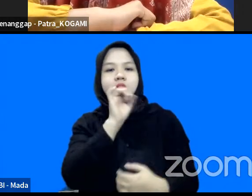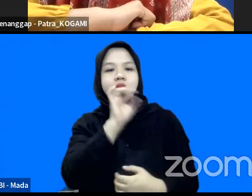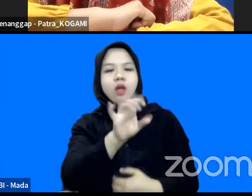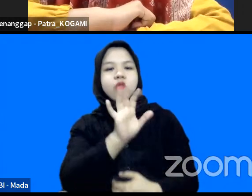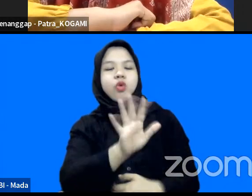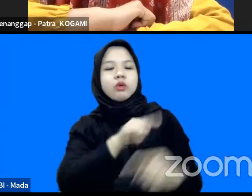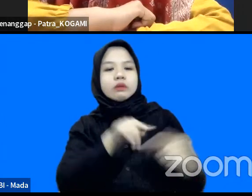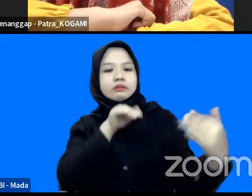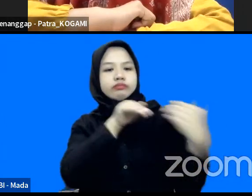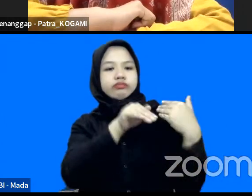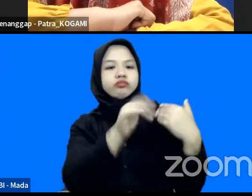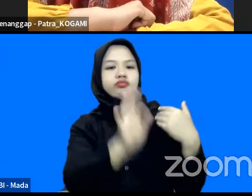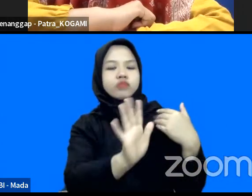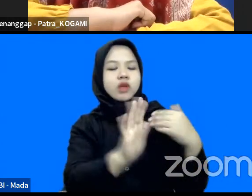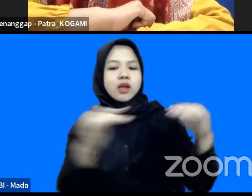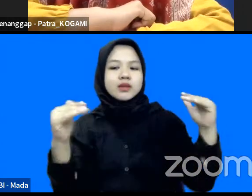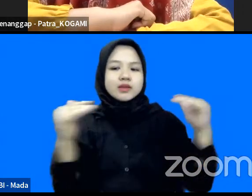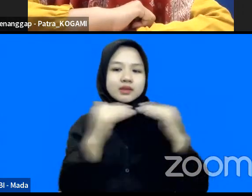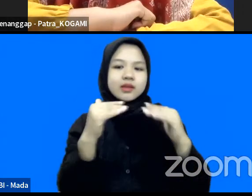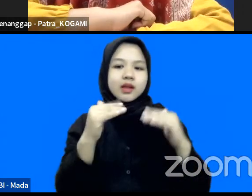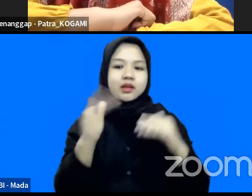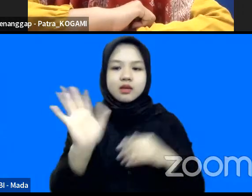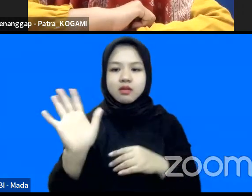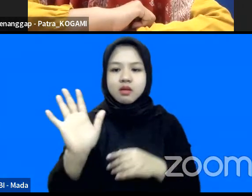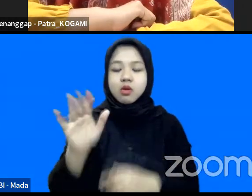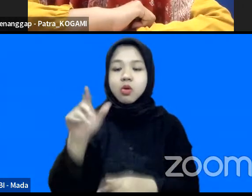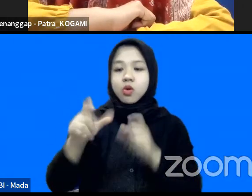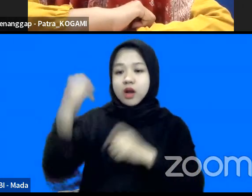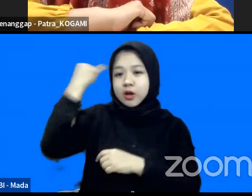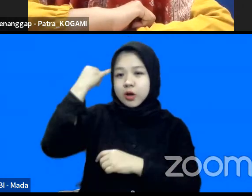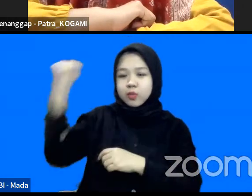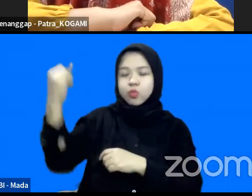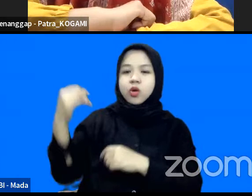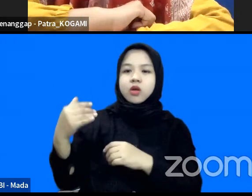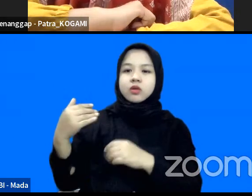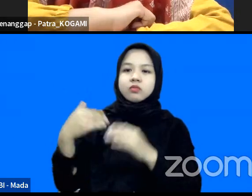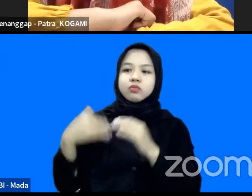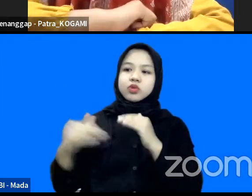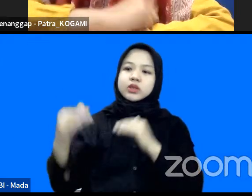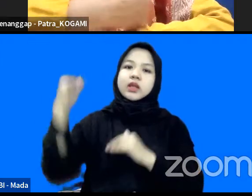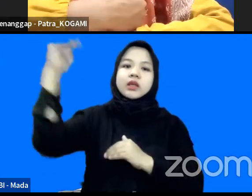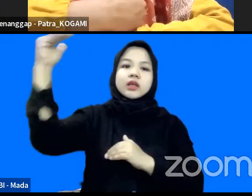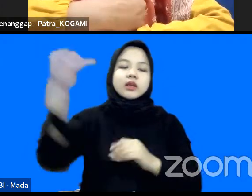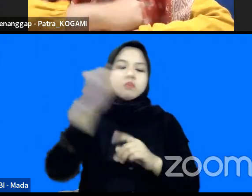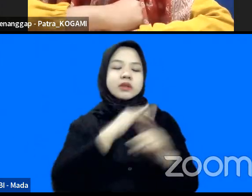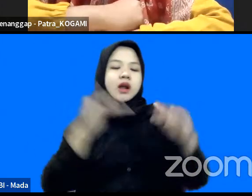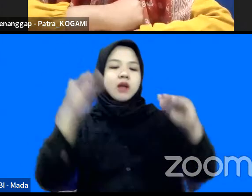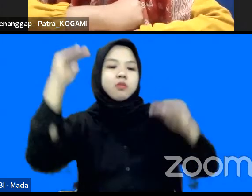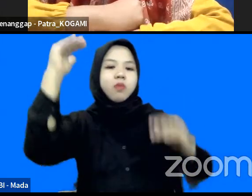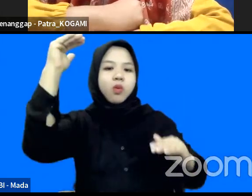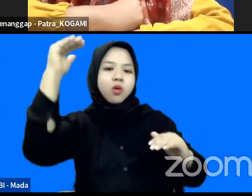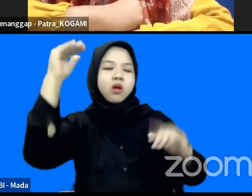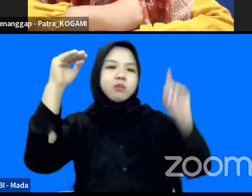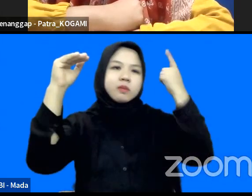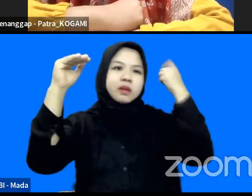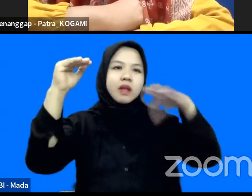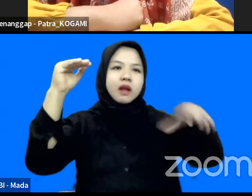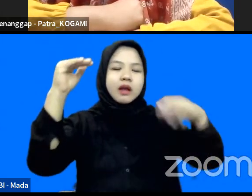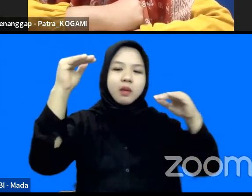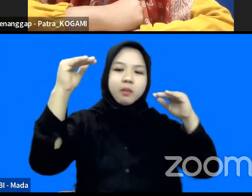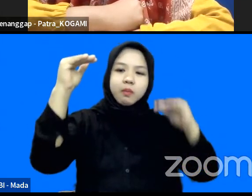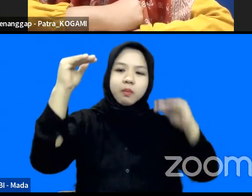sejajar yang ilmuwan posisinya lebih tinggi daripada masyarakat daripada pemerintah daerah sehingga